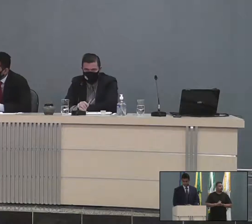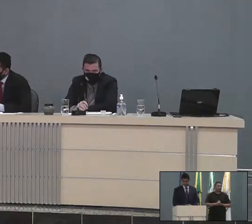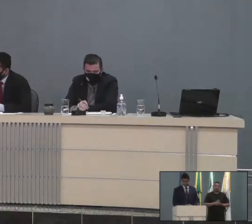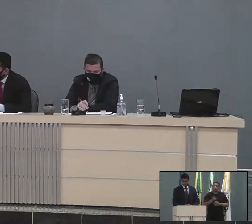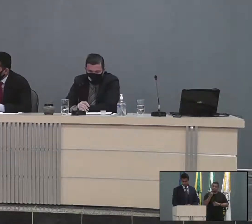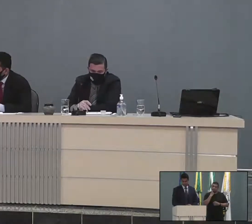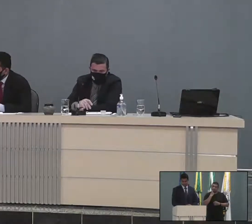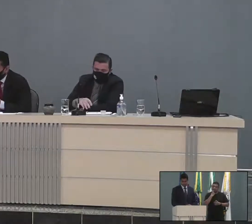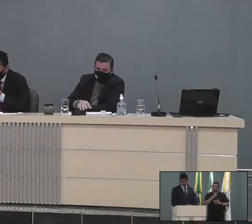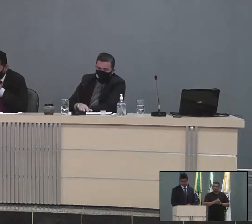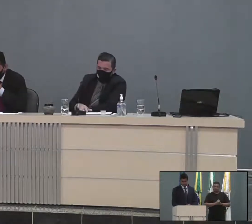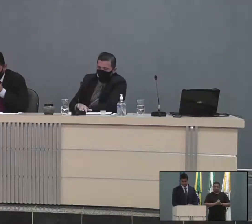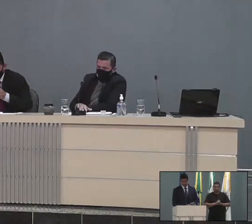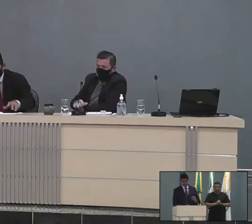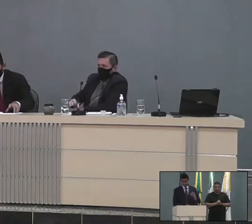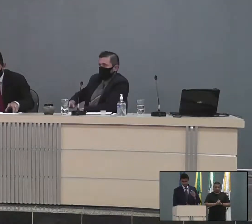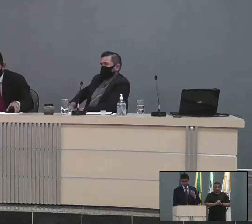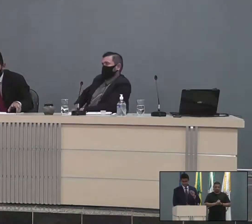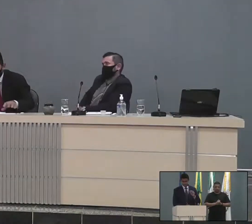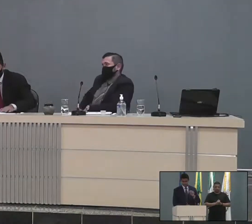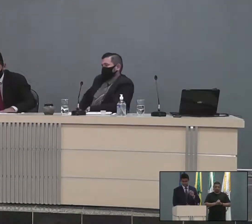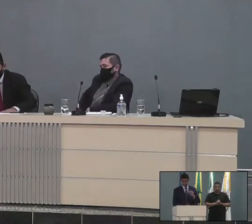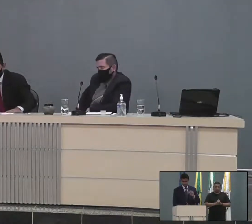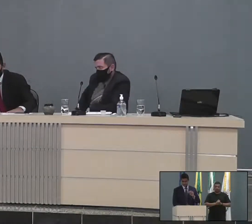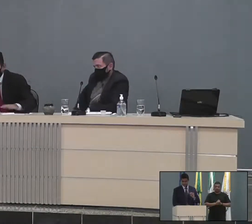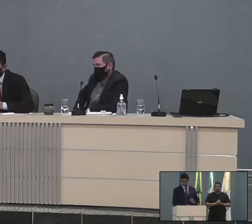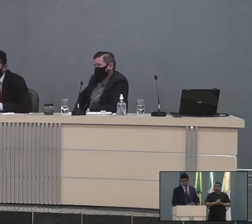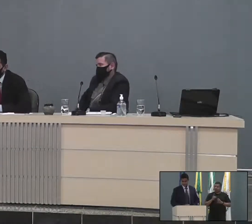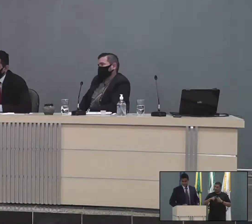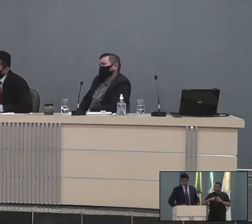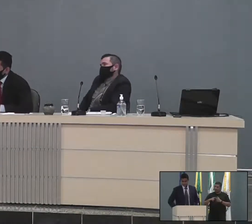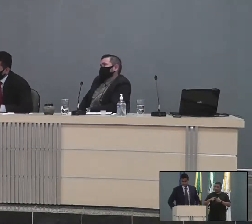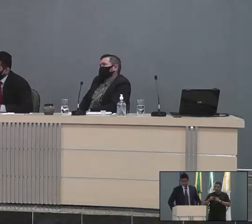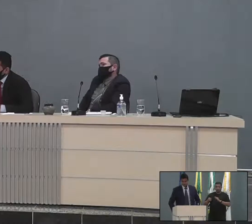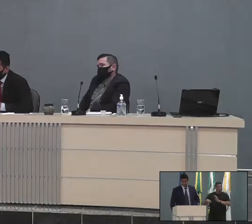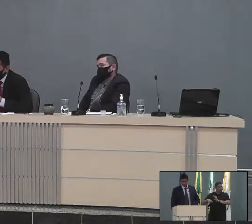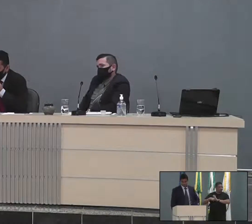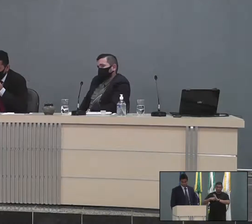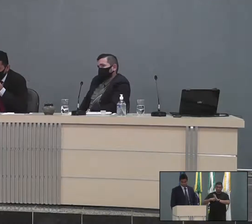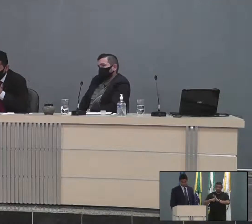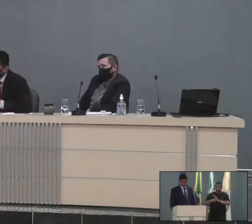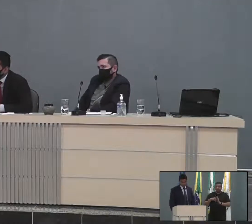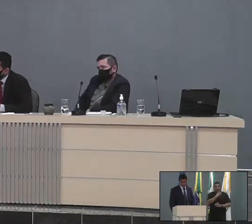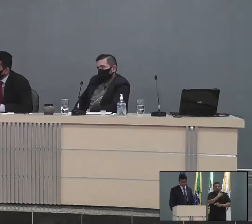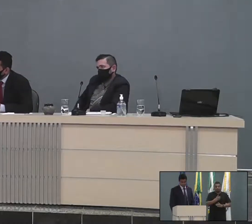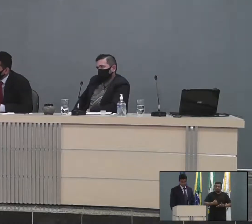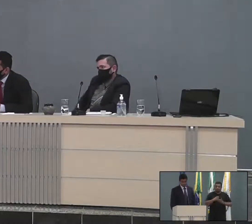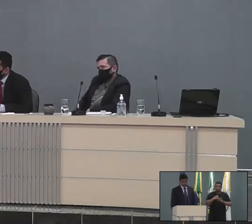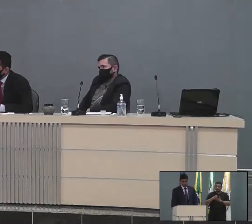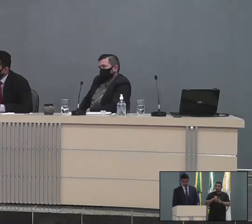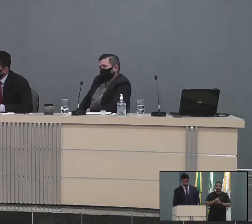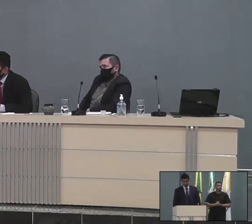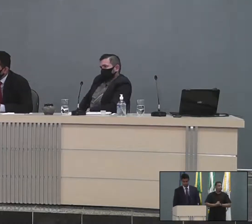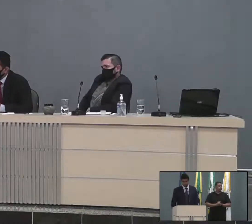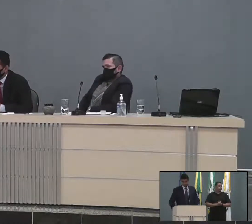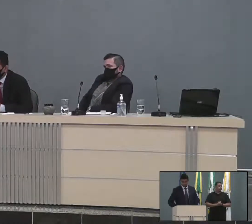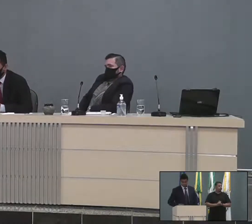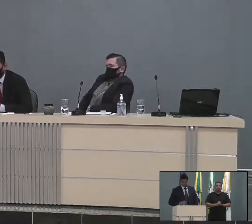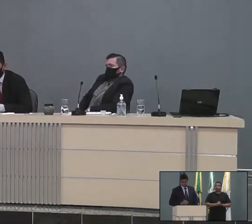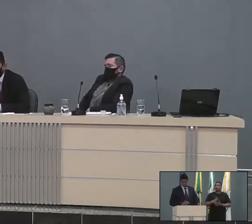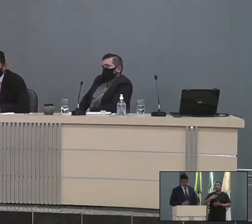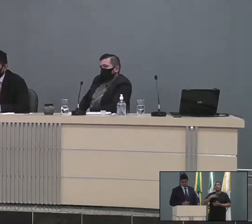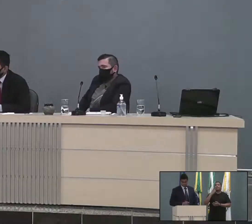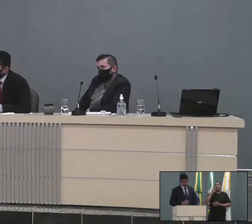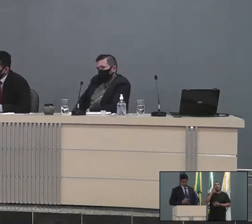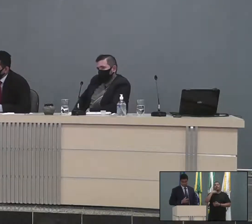sexta-feira e através de solicitação de vossa excelência, o poder público atendendo lá o distrito, meu pai e minha mãe residem lá no